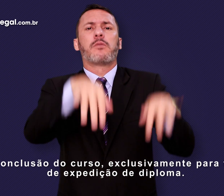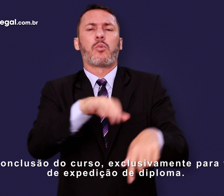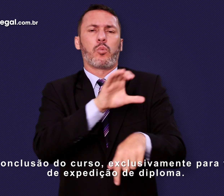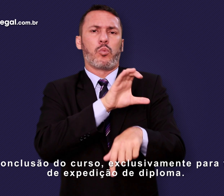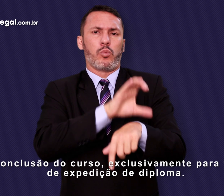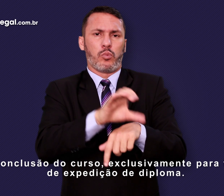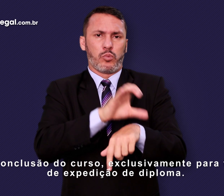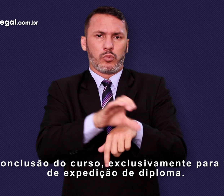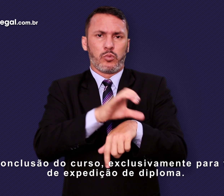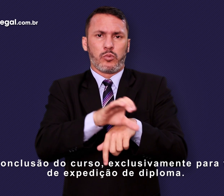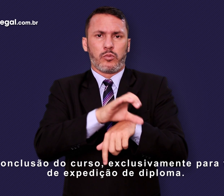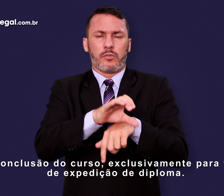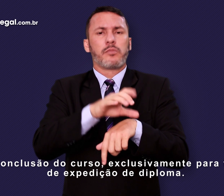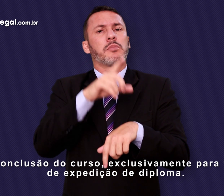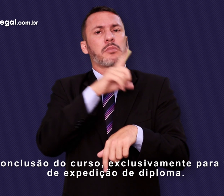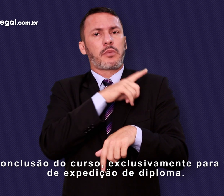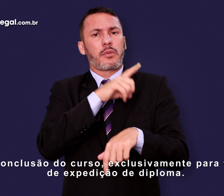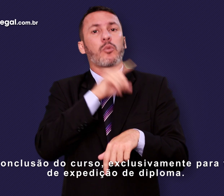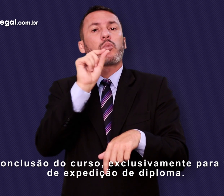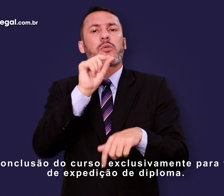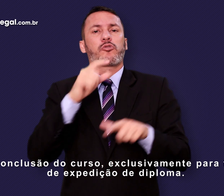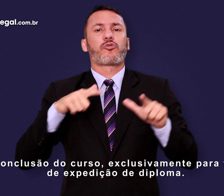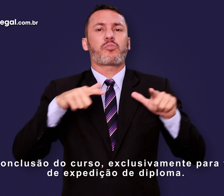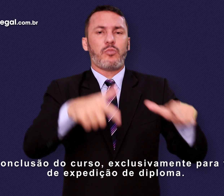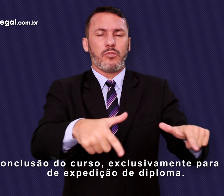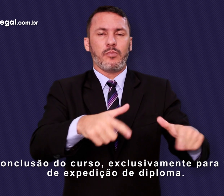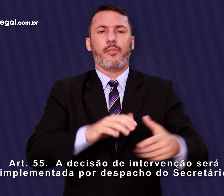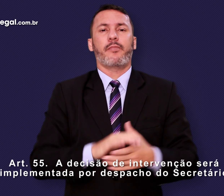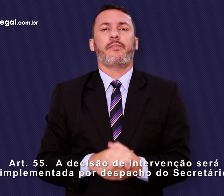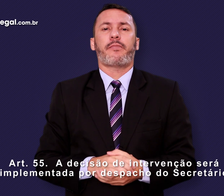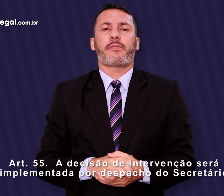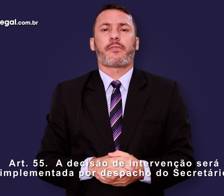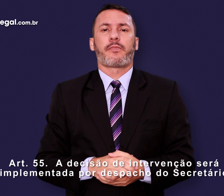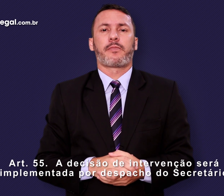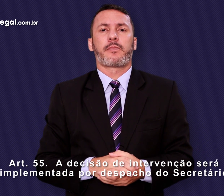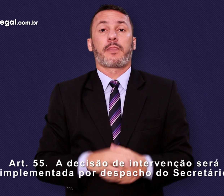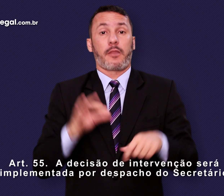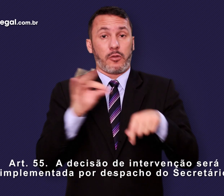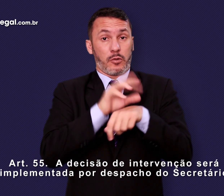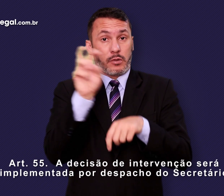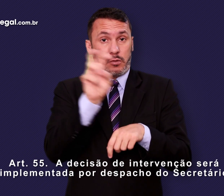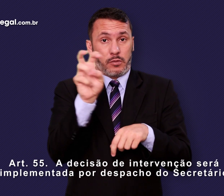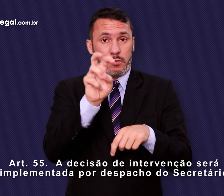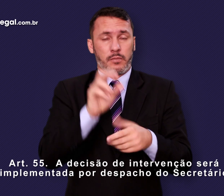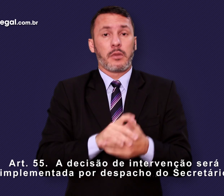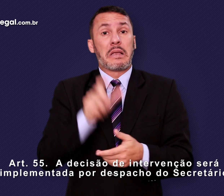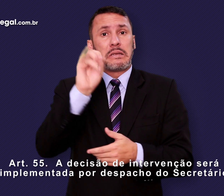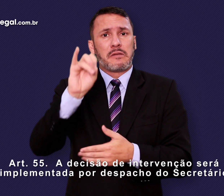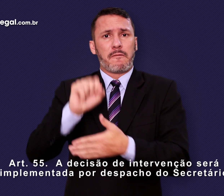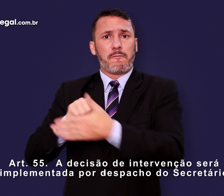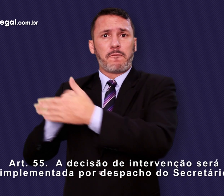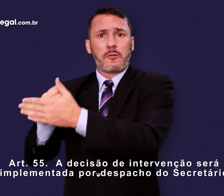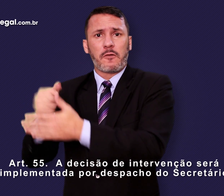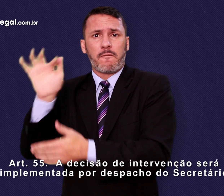exclusivamente para fins de expedição de diploma. Artigo 55. A decisão de intervenção será